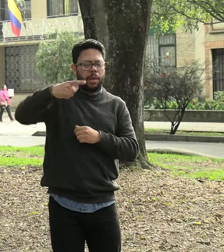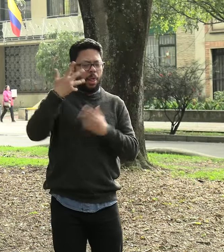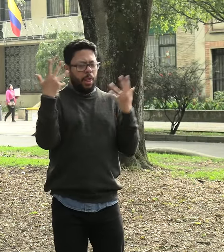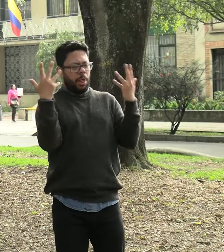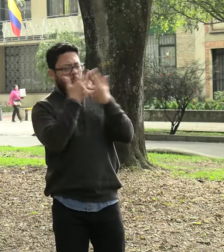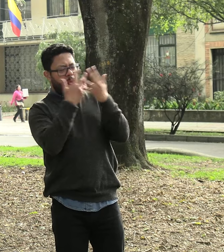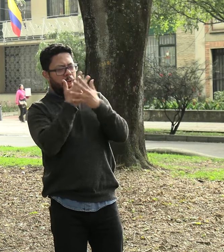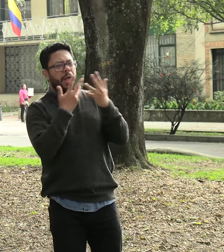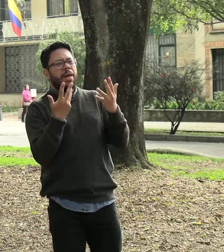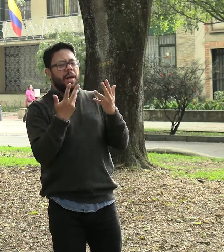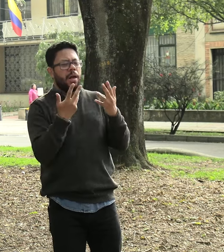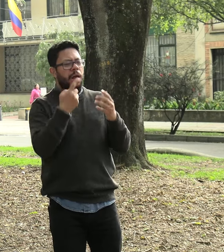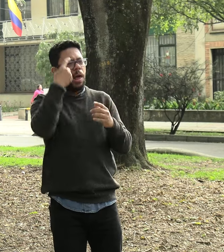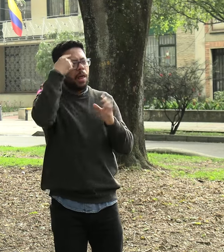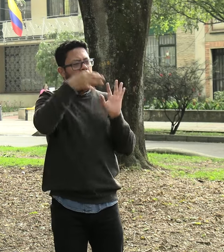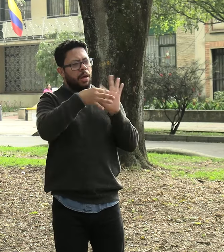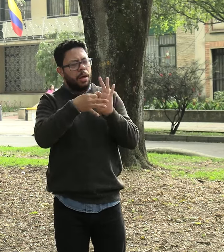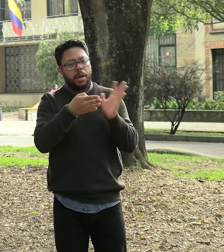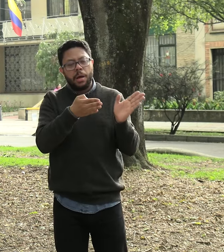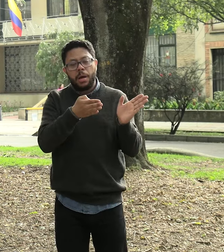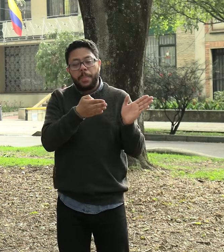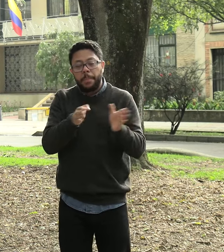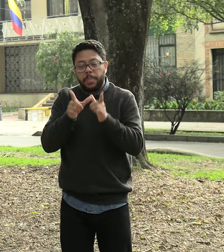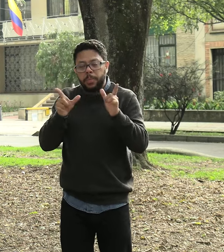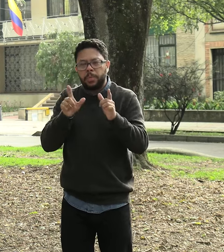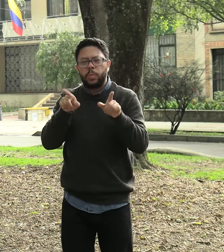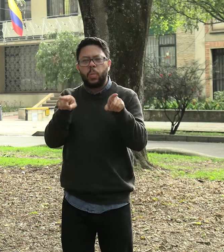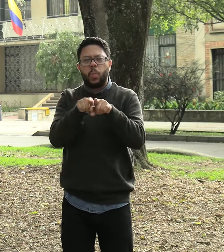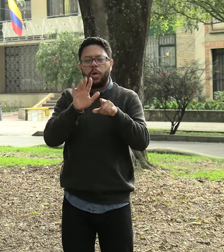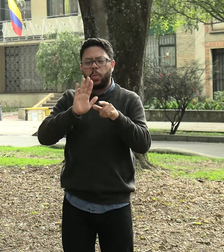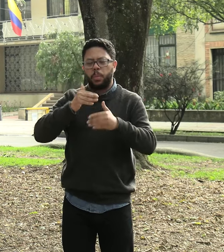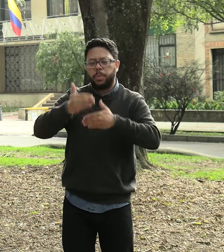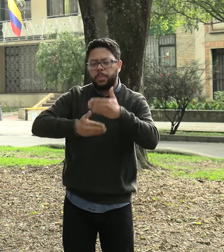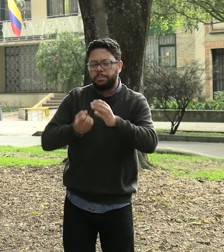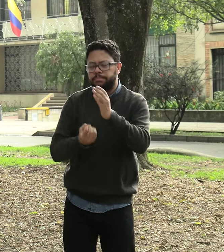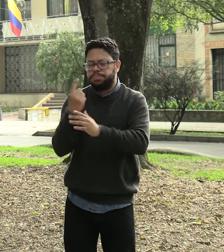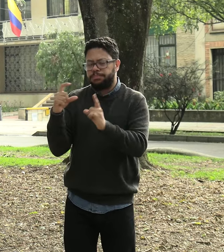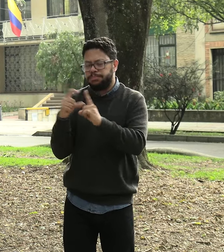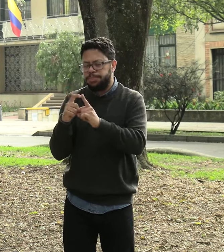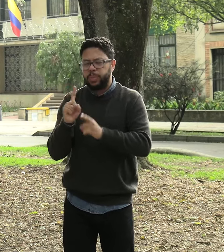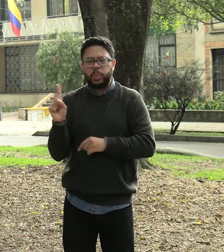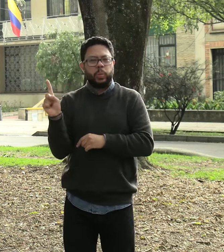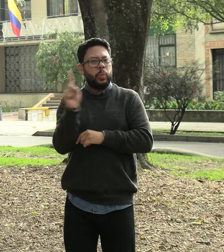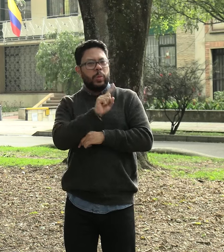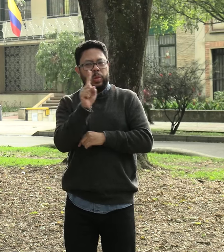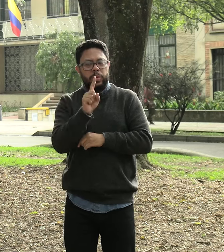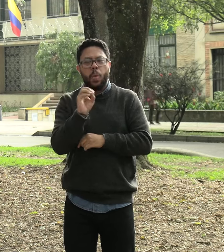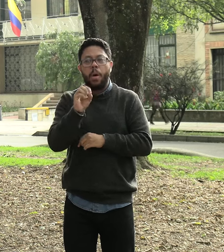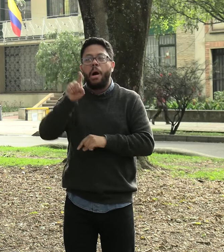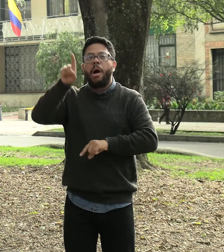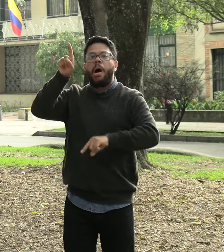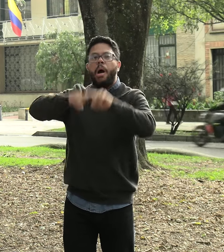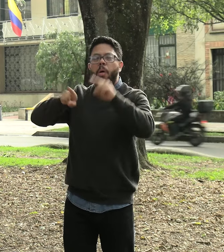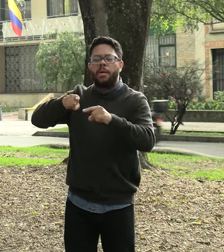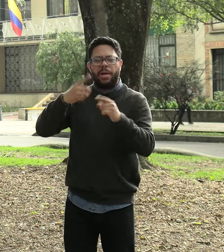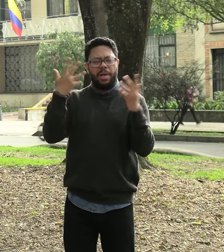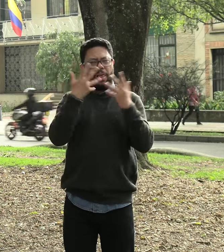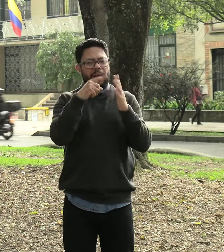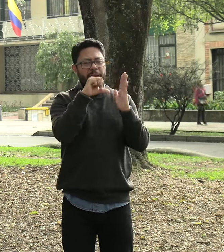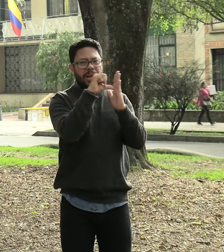conocimientos con el fin de dar claridad al proceso de planeación lingüística que no va enfocado a la creación de palabras o la